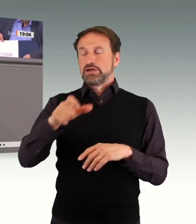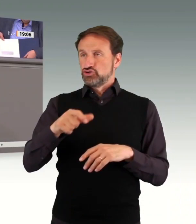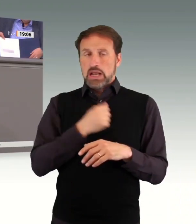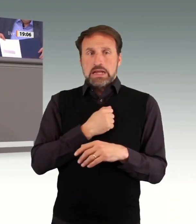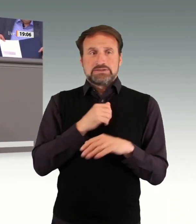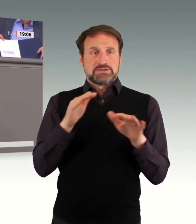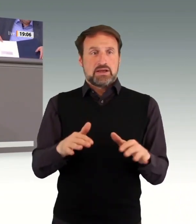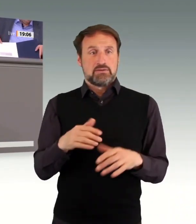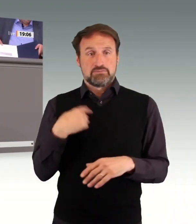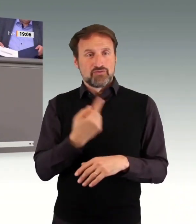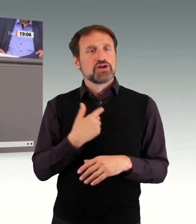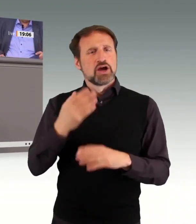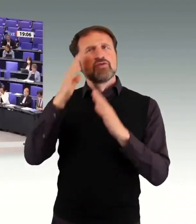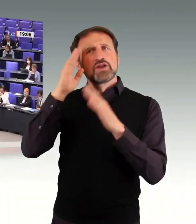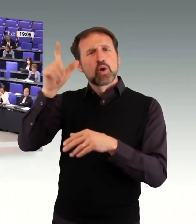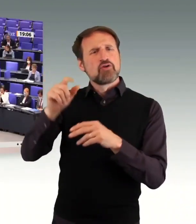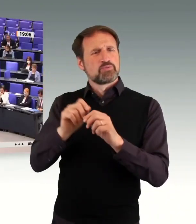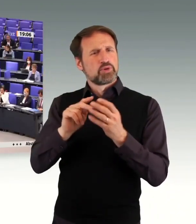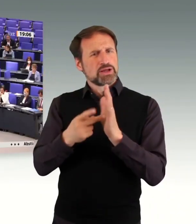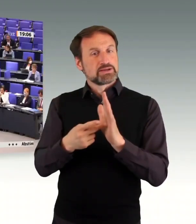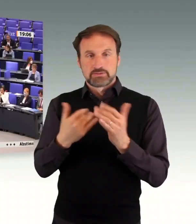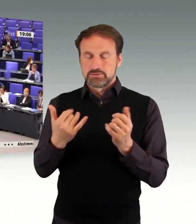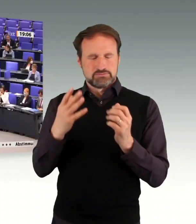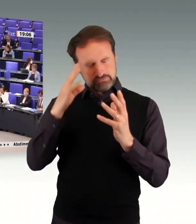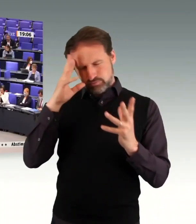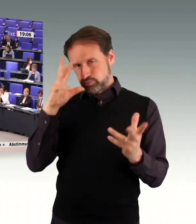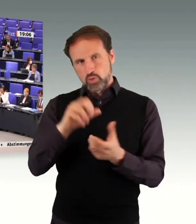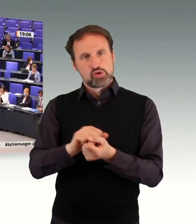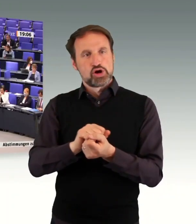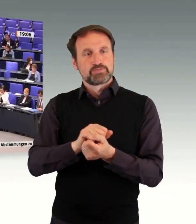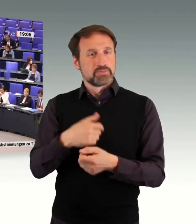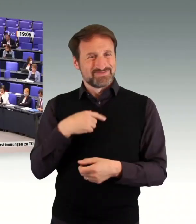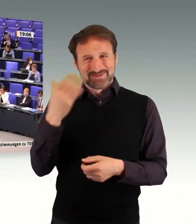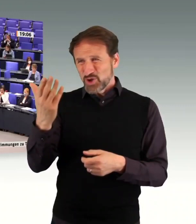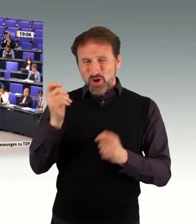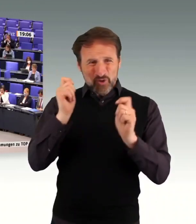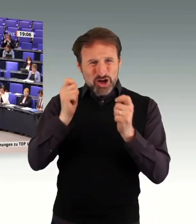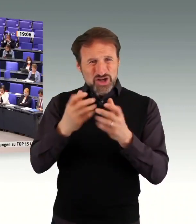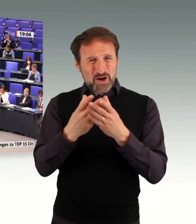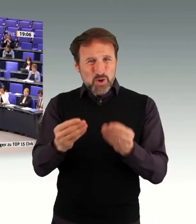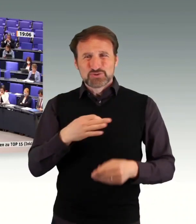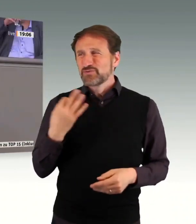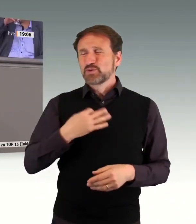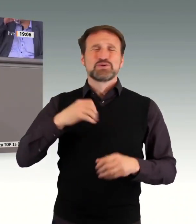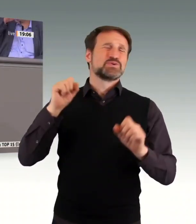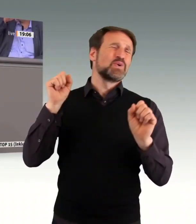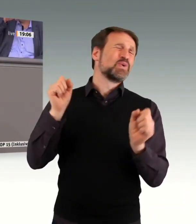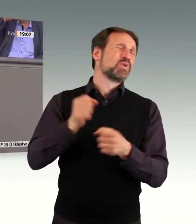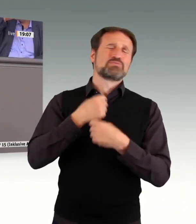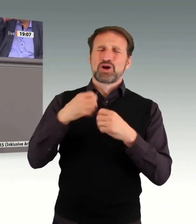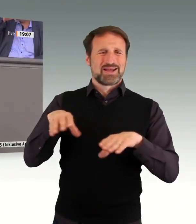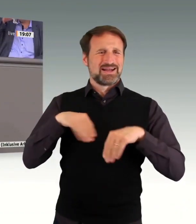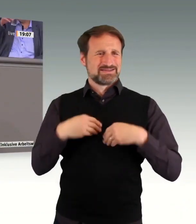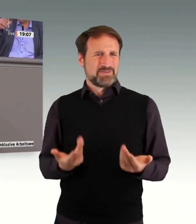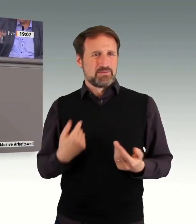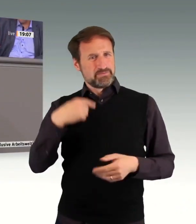völlig inakzeptabel. Dabei dachte ich, liebe Kolleginnen und Kollegen, dass die Ampel aus ihrem Beteiligungsdesaster zur Triage gelernt hat.